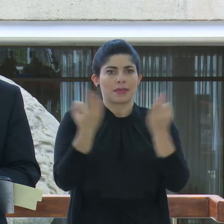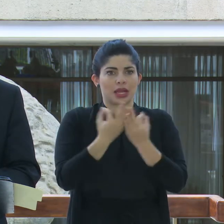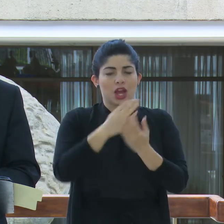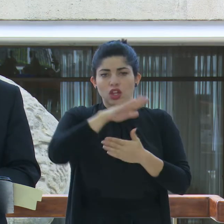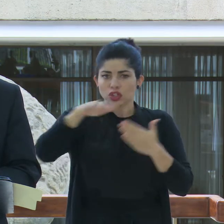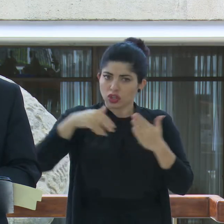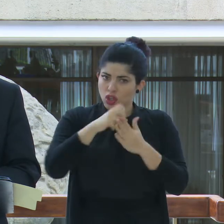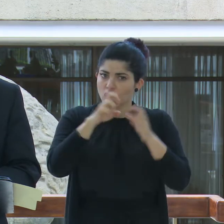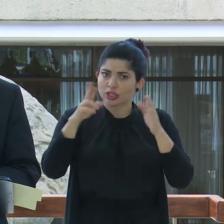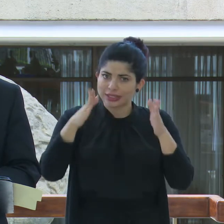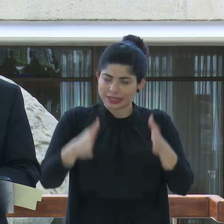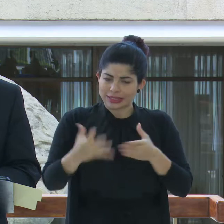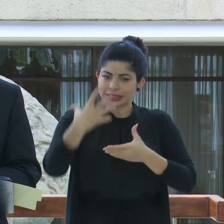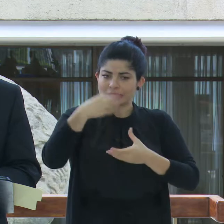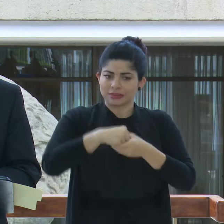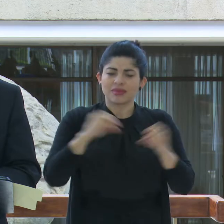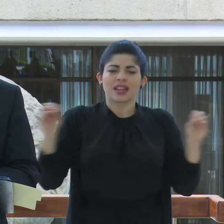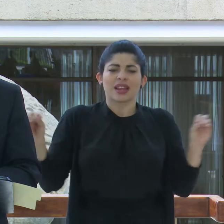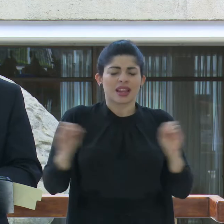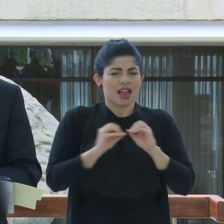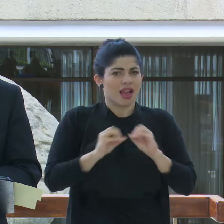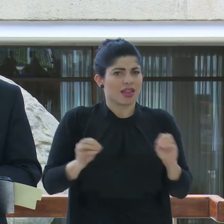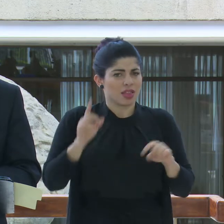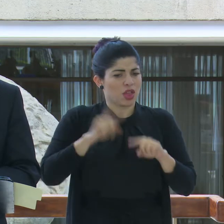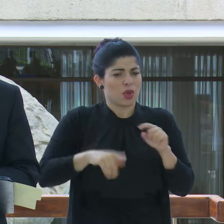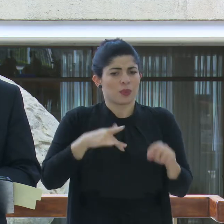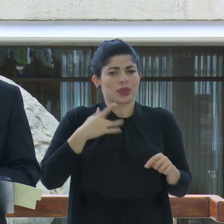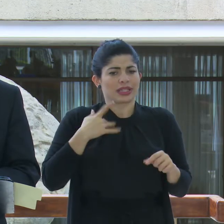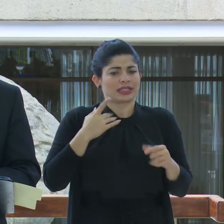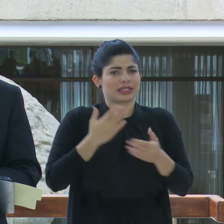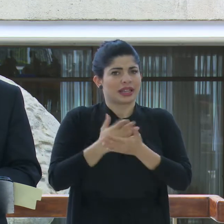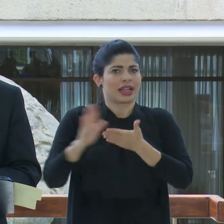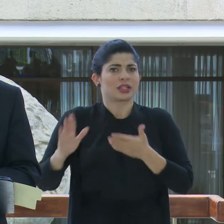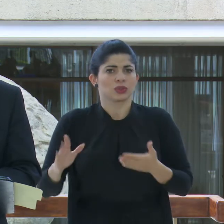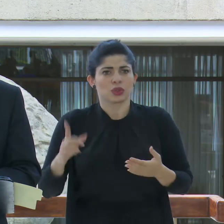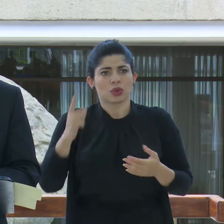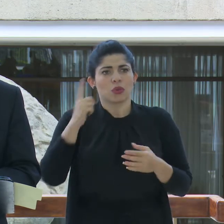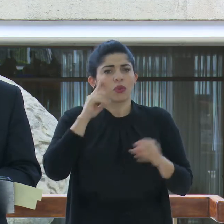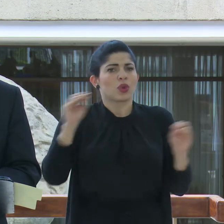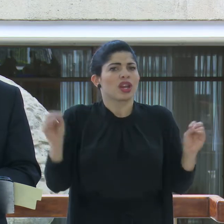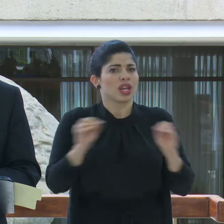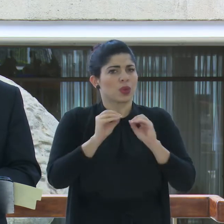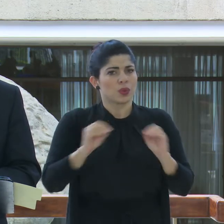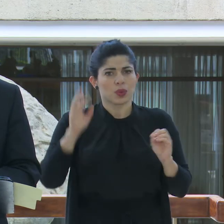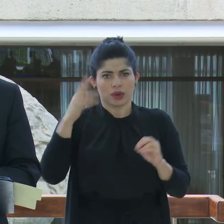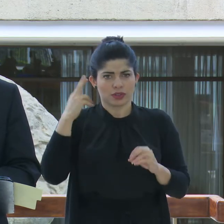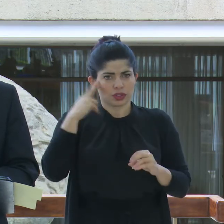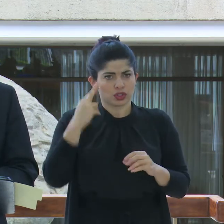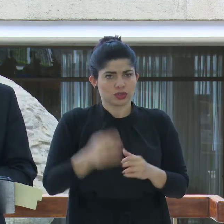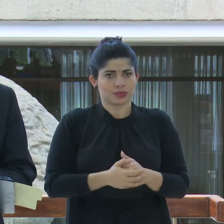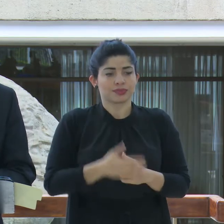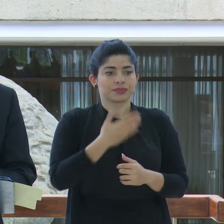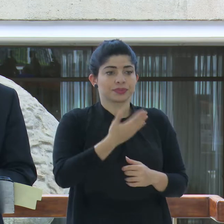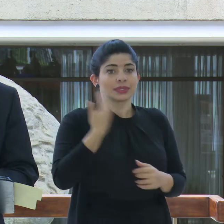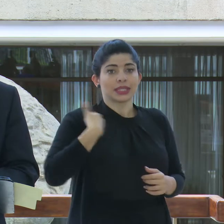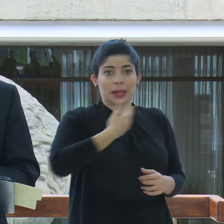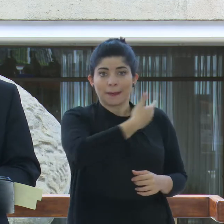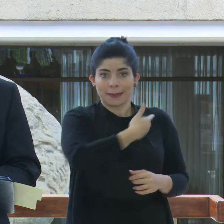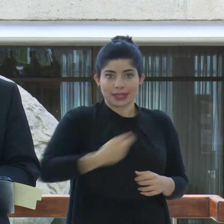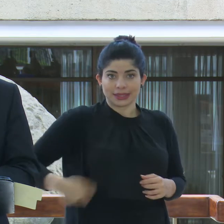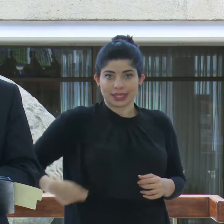tenemos cabida y nadie debe sentirse excluido por ningún motivo. Señor presidente,